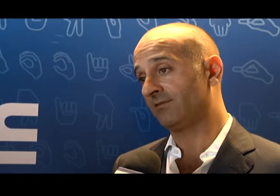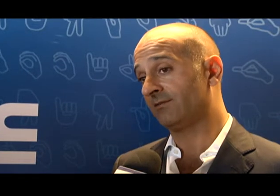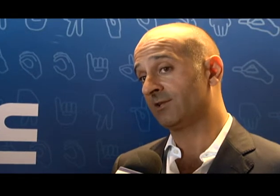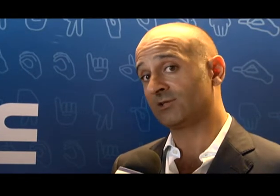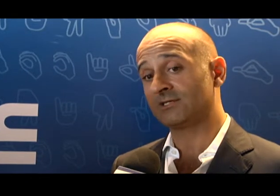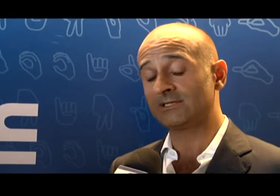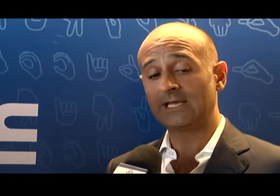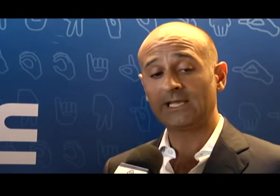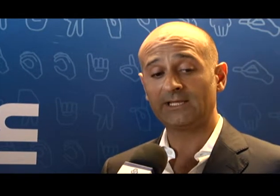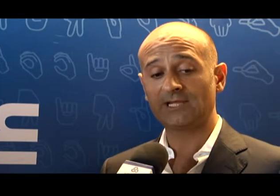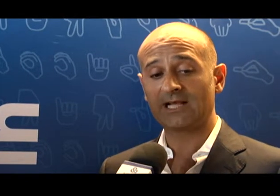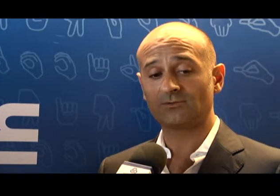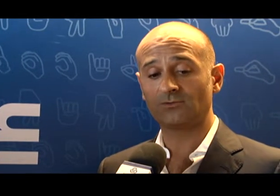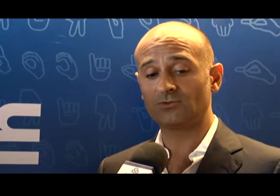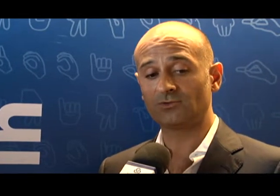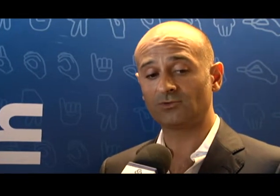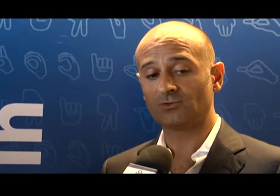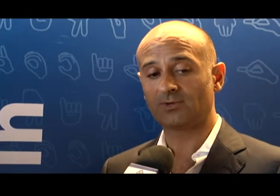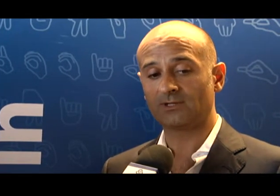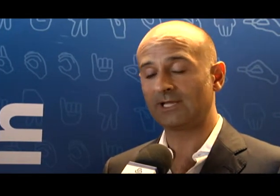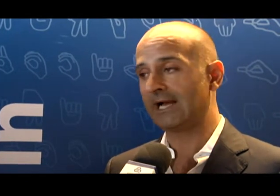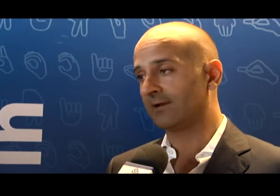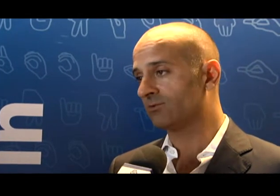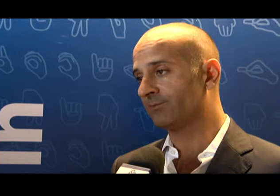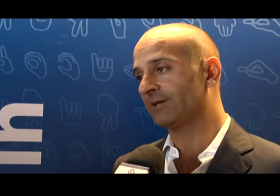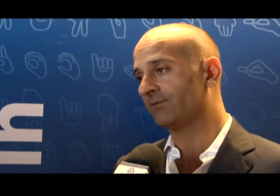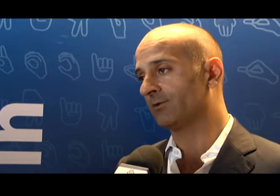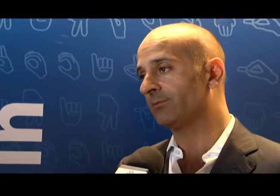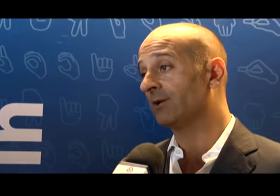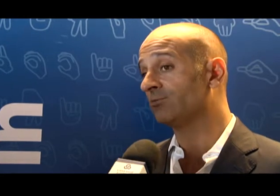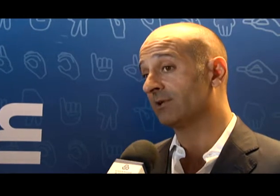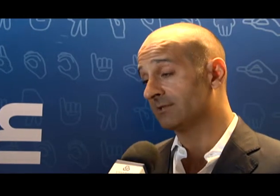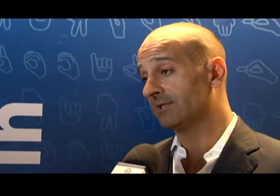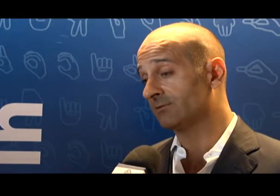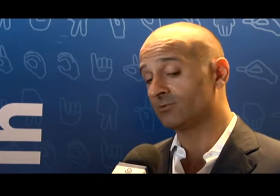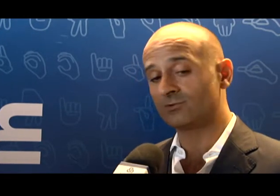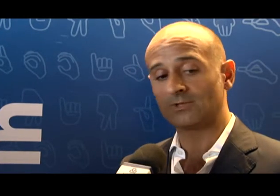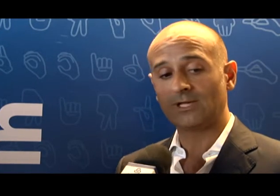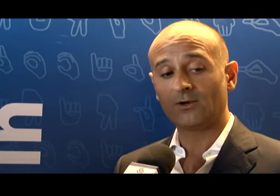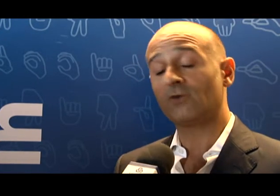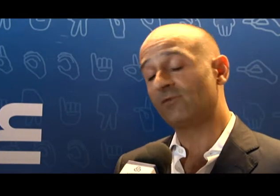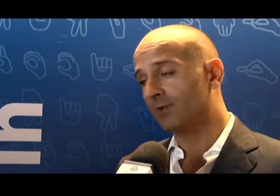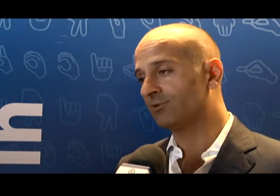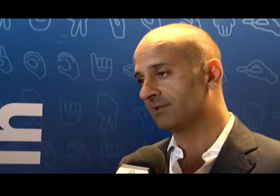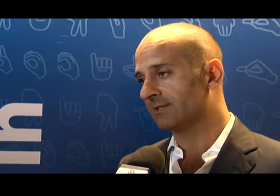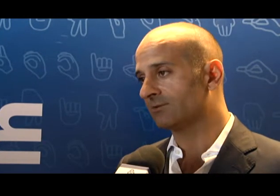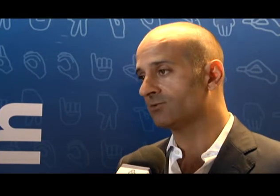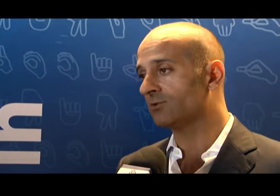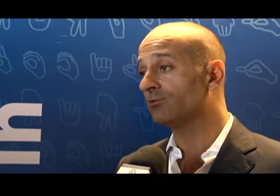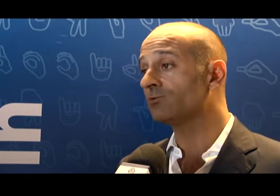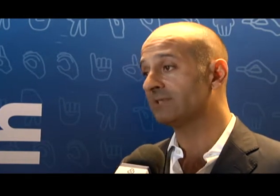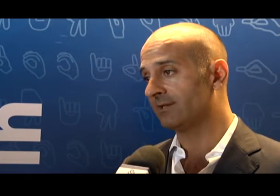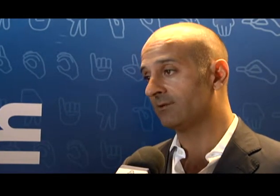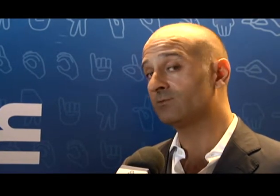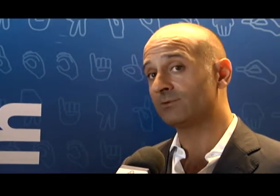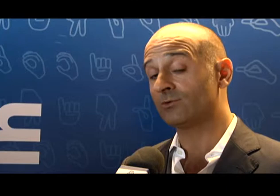vantajosa. E, neste caso, o surdo pode ligar de um smartphone para o portal de cidadão surdo ou via o portal de cidadão